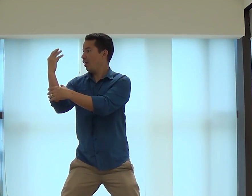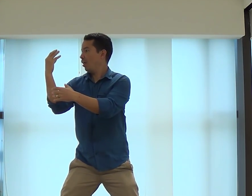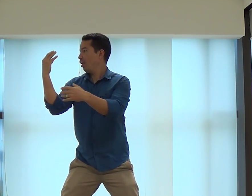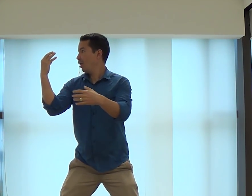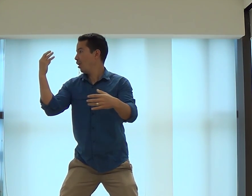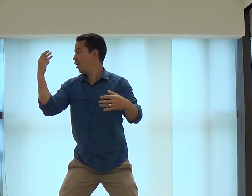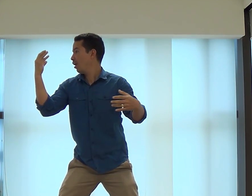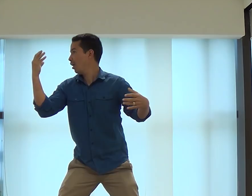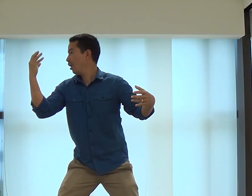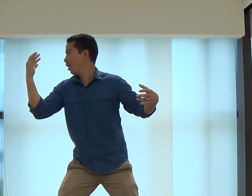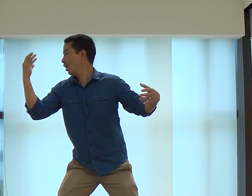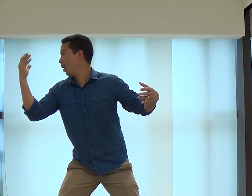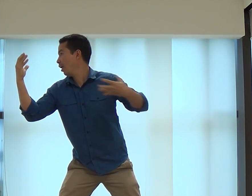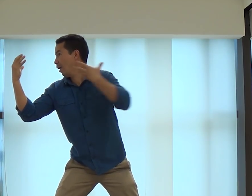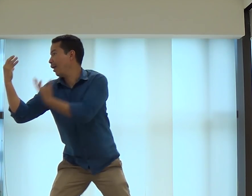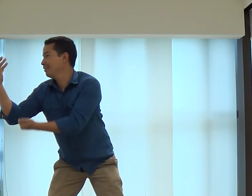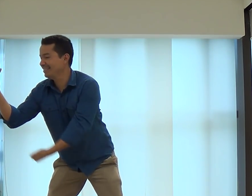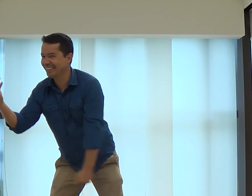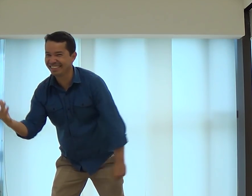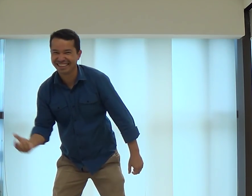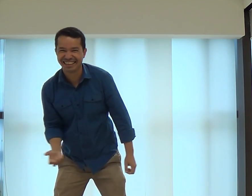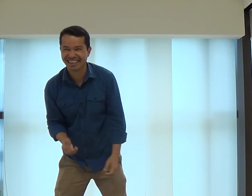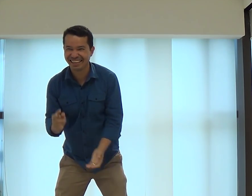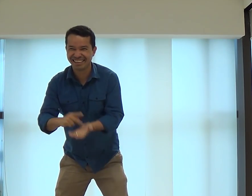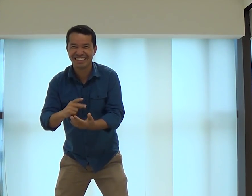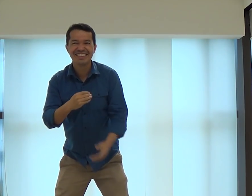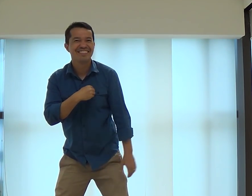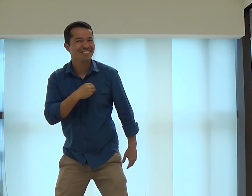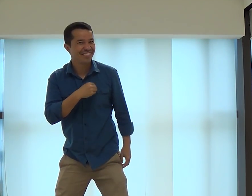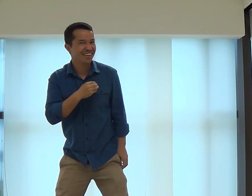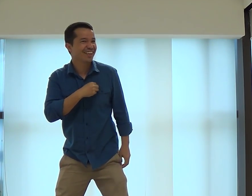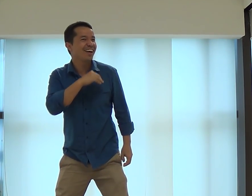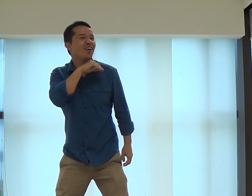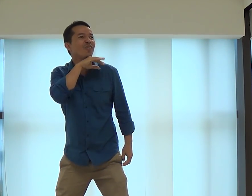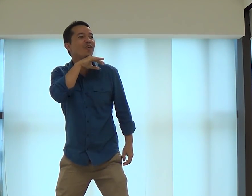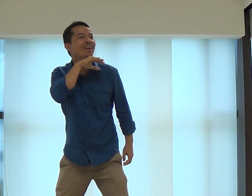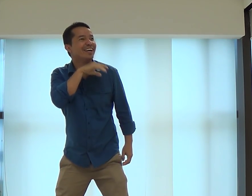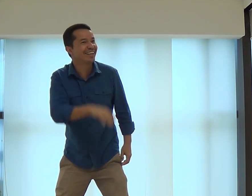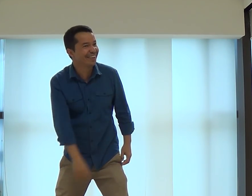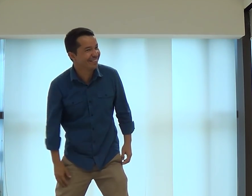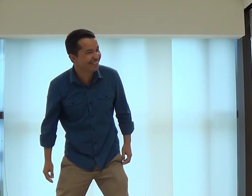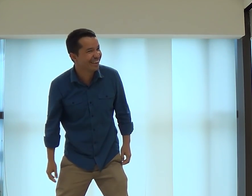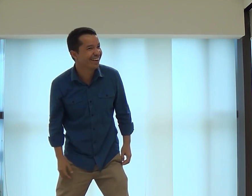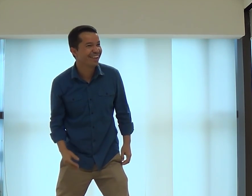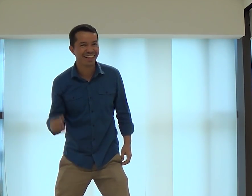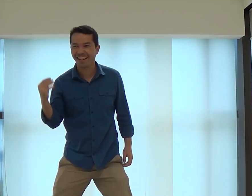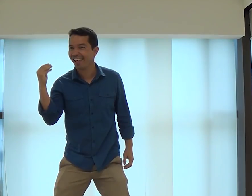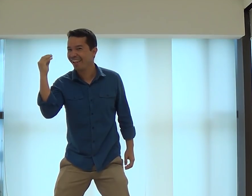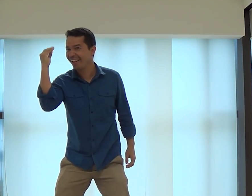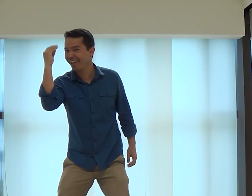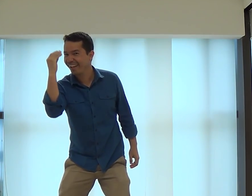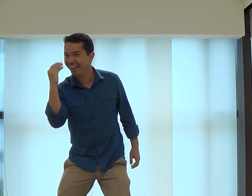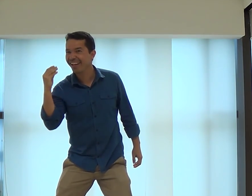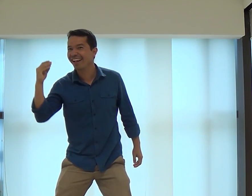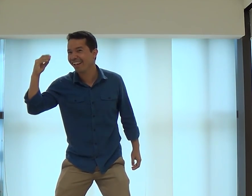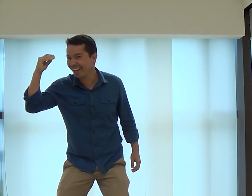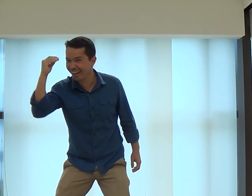amolecendo a gente, vai levando a gente ao pecado, não é verdade? É, o pecado, ele é horrível, ele é muito ruim,